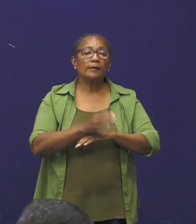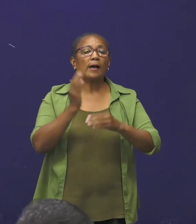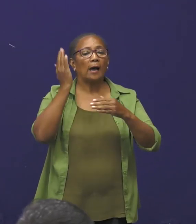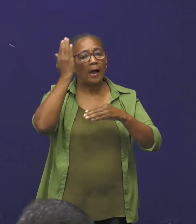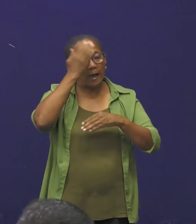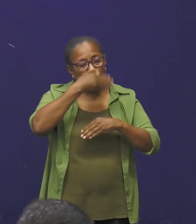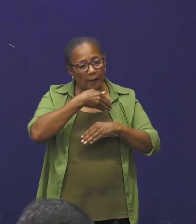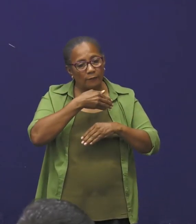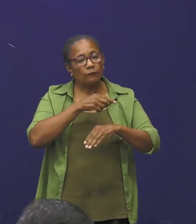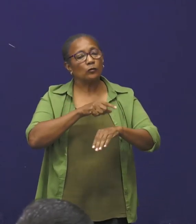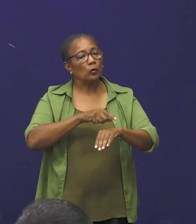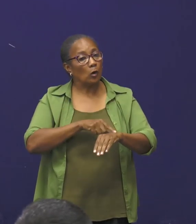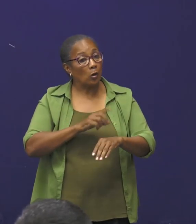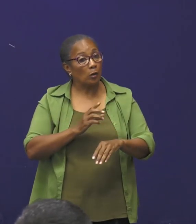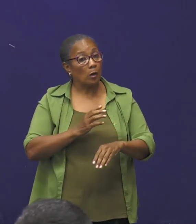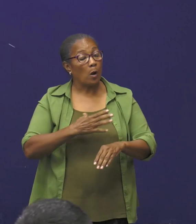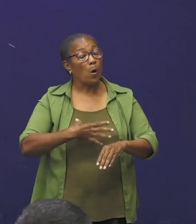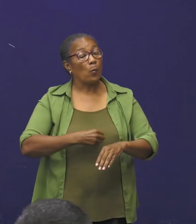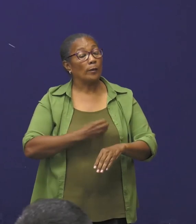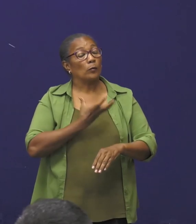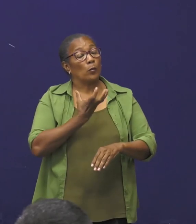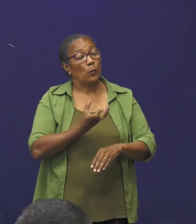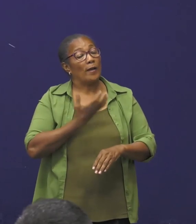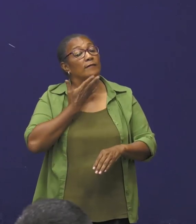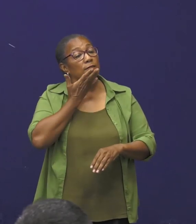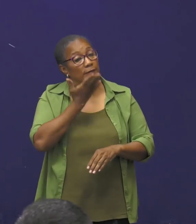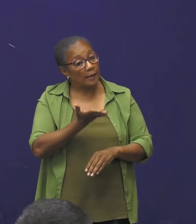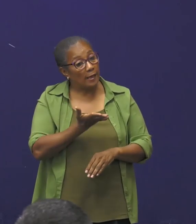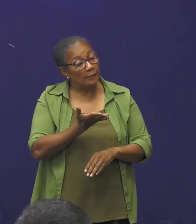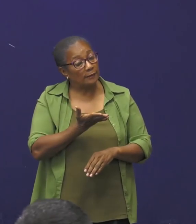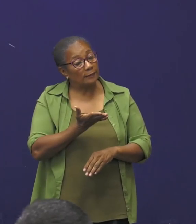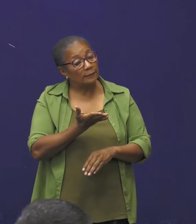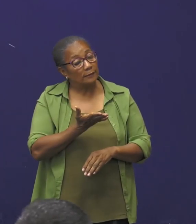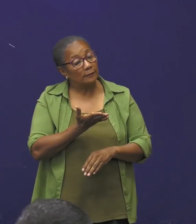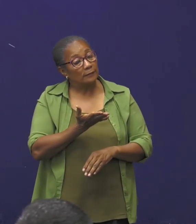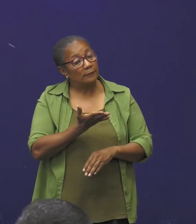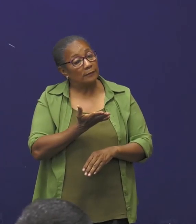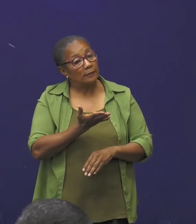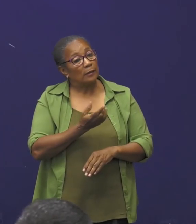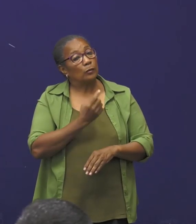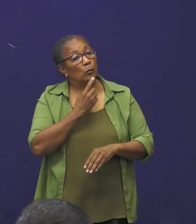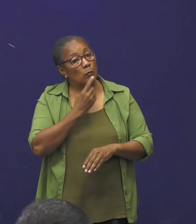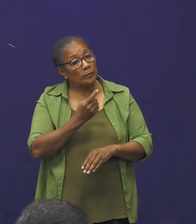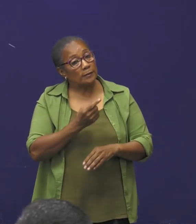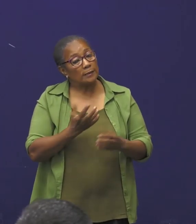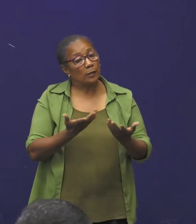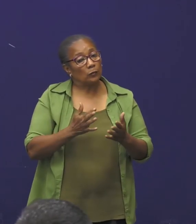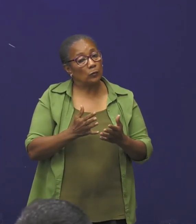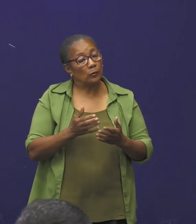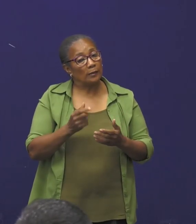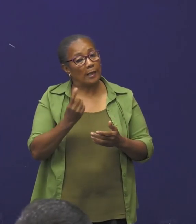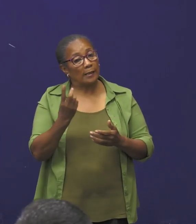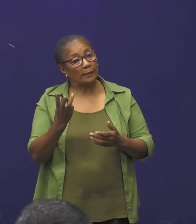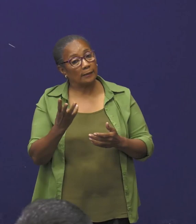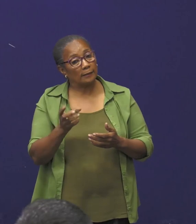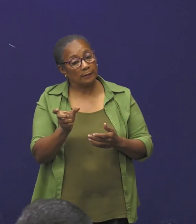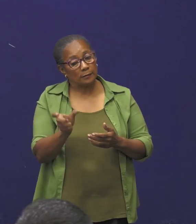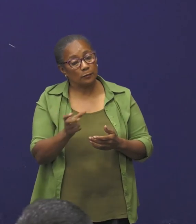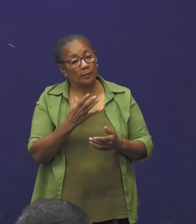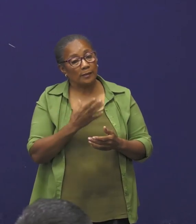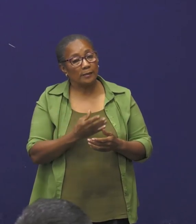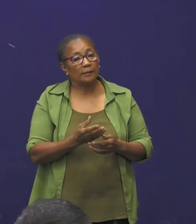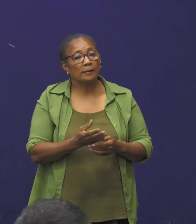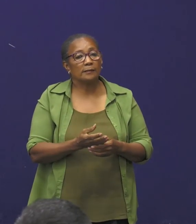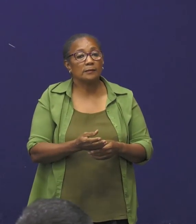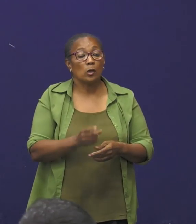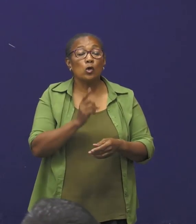avondklok. Wat wij wel vragen, en dat is zonet ook, door enkele sprekers hier gevraagd, zorg